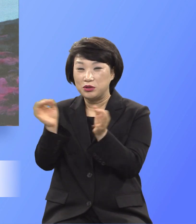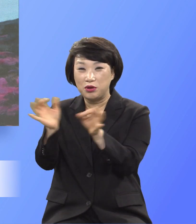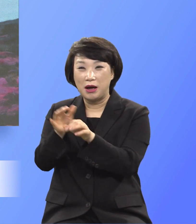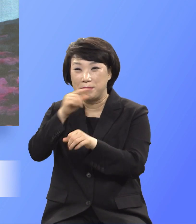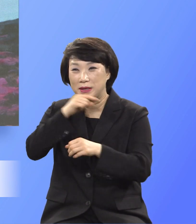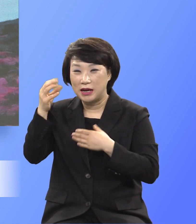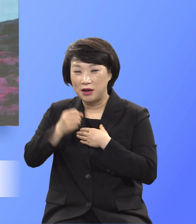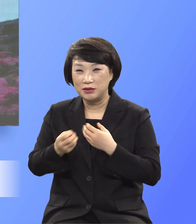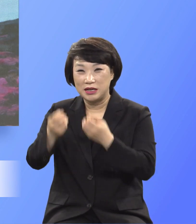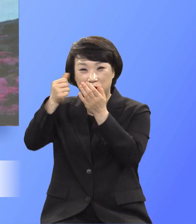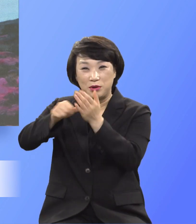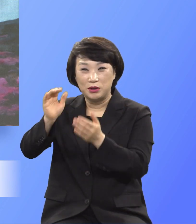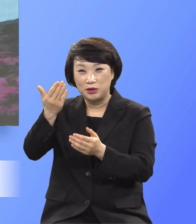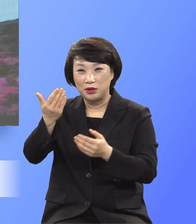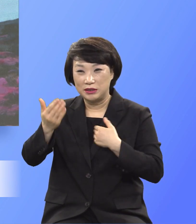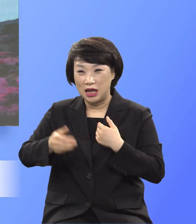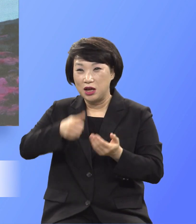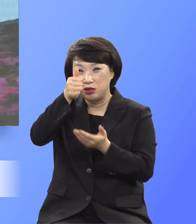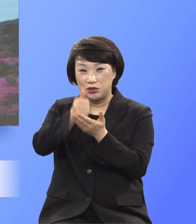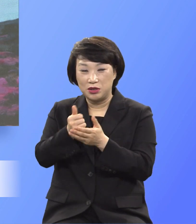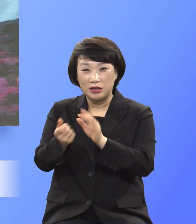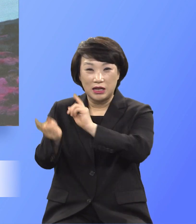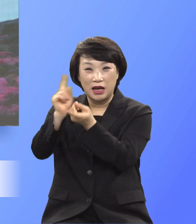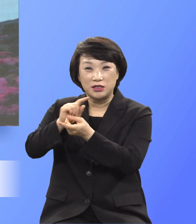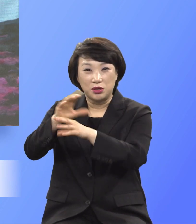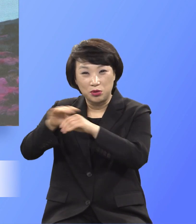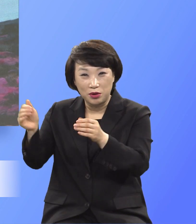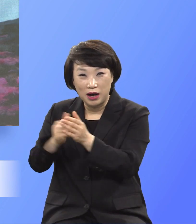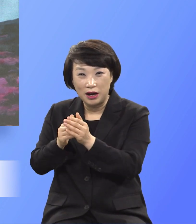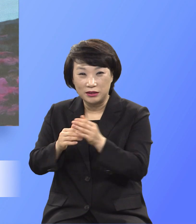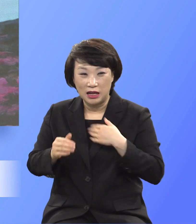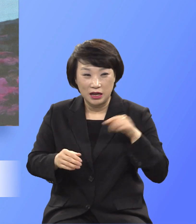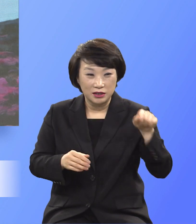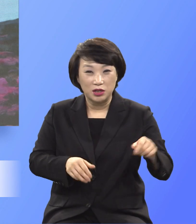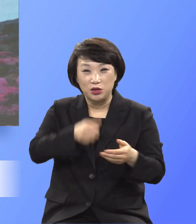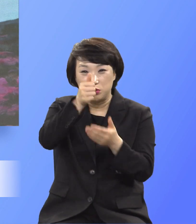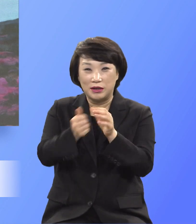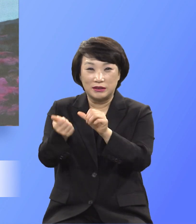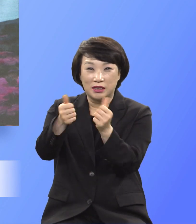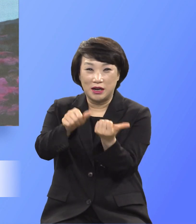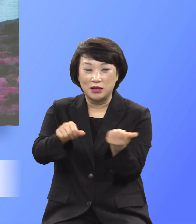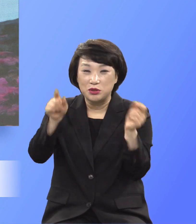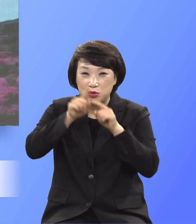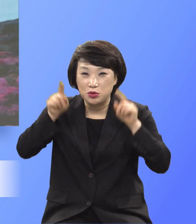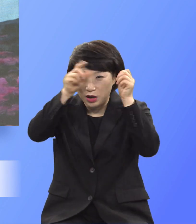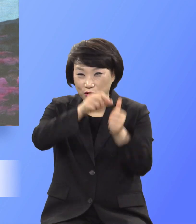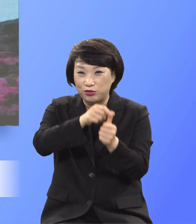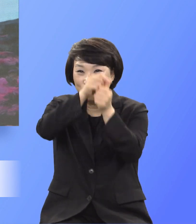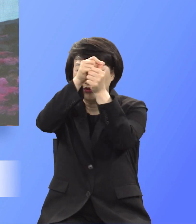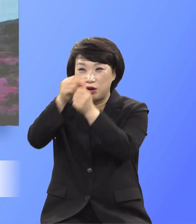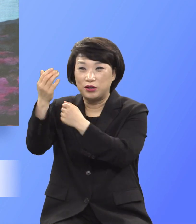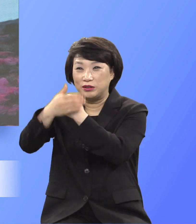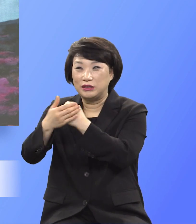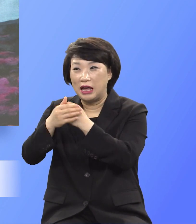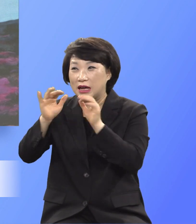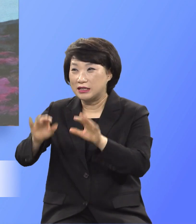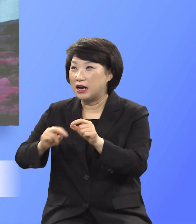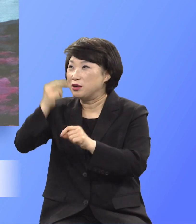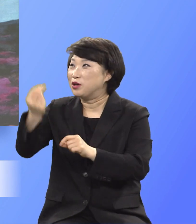제물되어 내 죄를 재속하시고 나를 재와 사망과 지옥에서 구원하신 은혜로 영생과 천국보다는